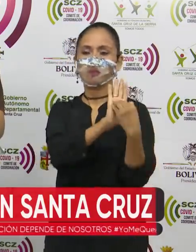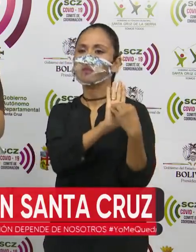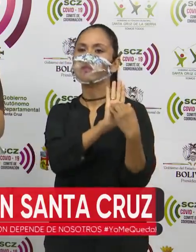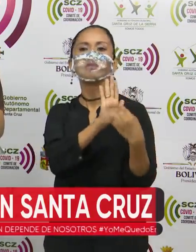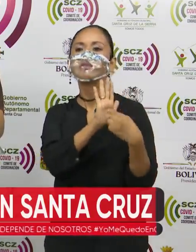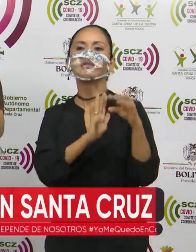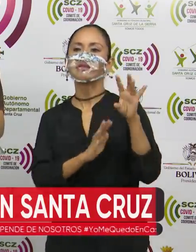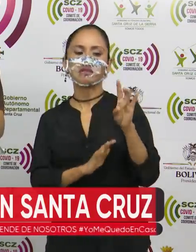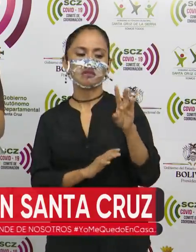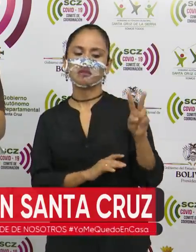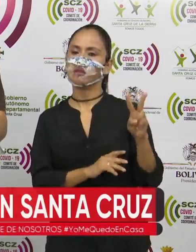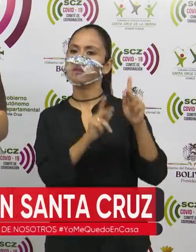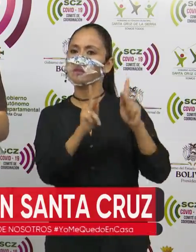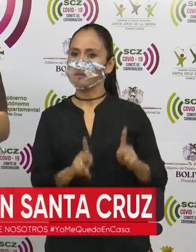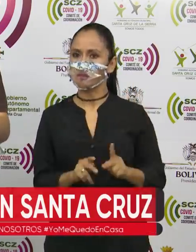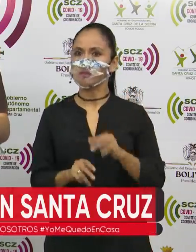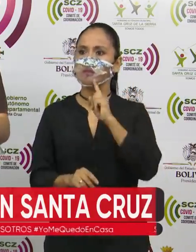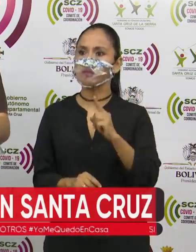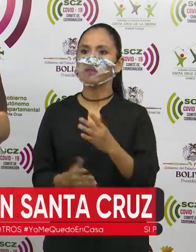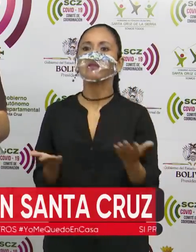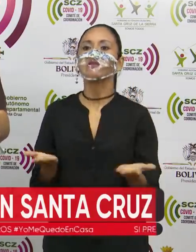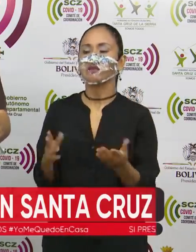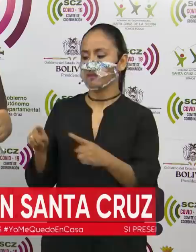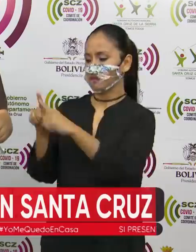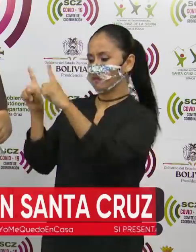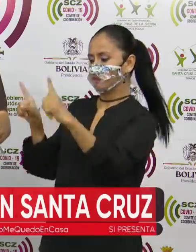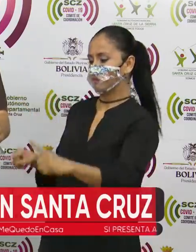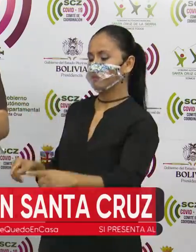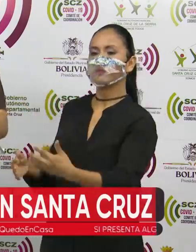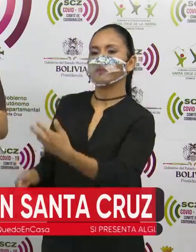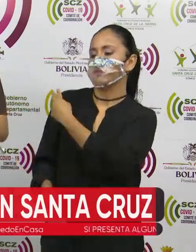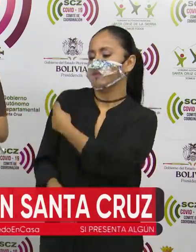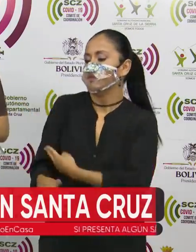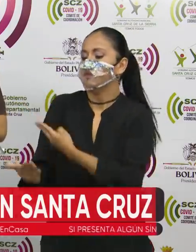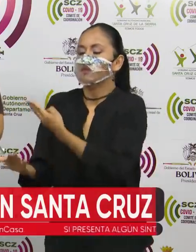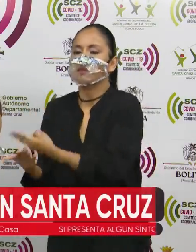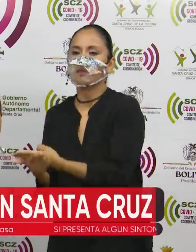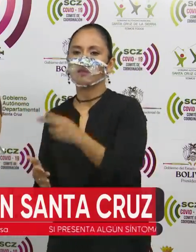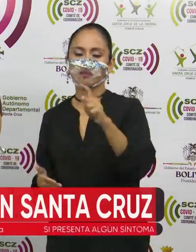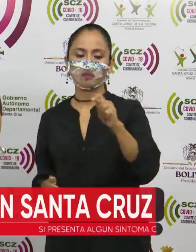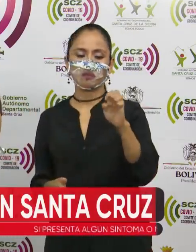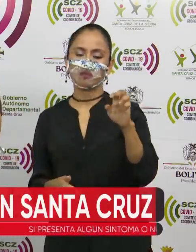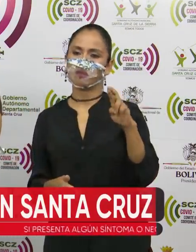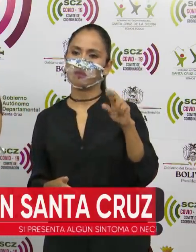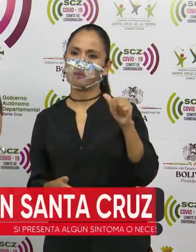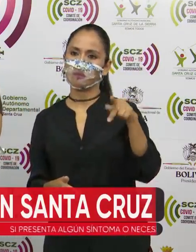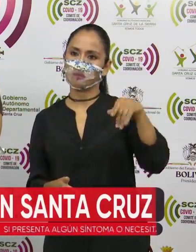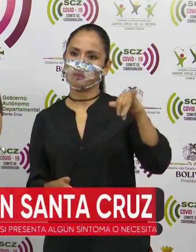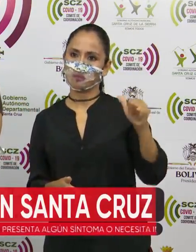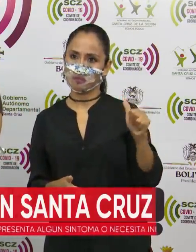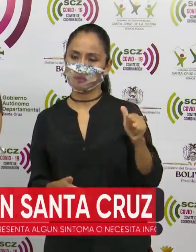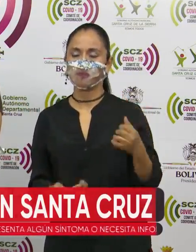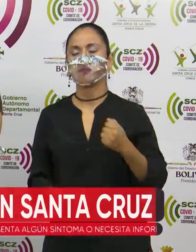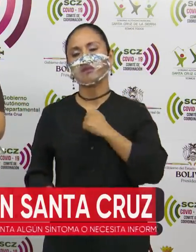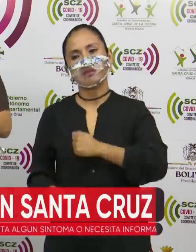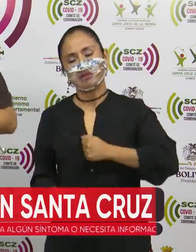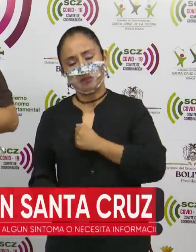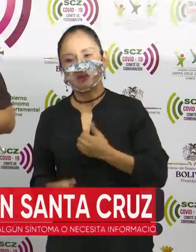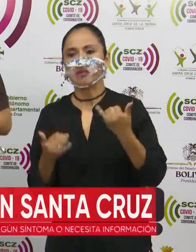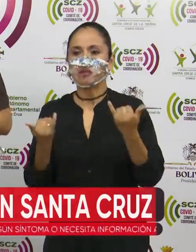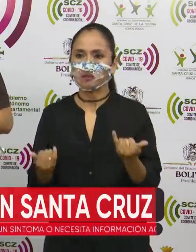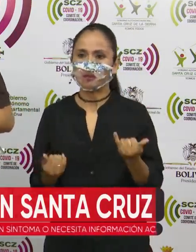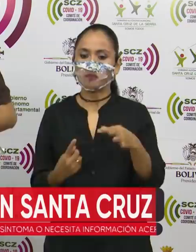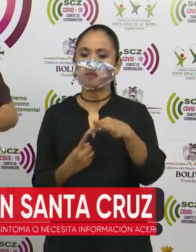72 pacientes que están en las unidades de terapia intensiva del sector salud. Realmente lamentable en un día